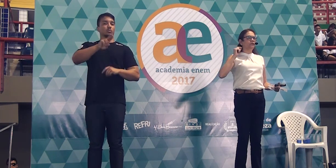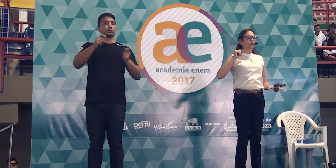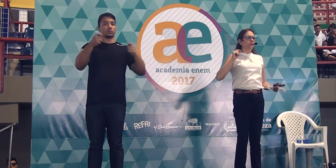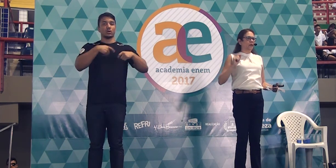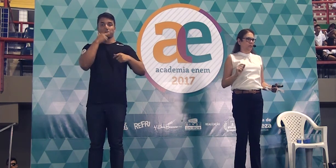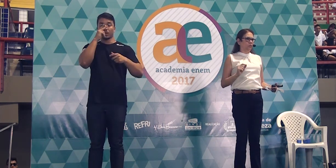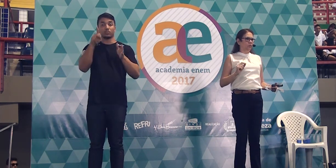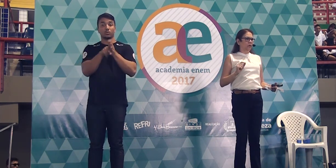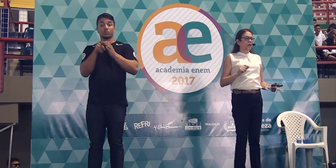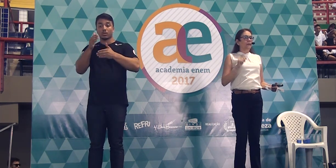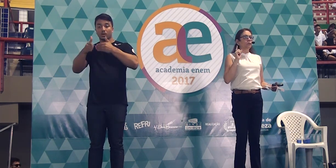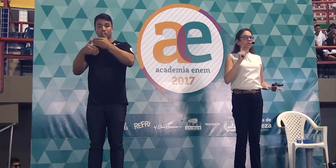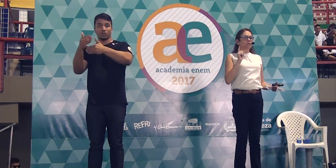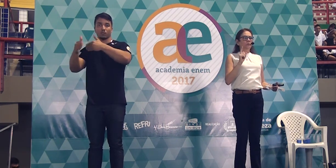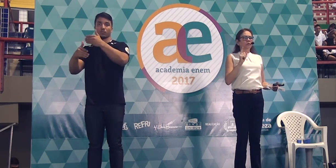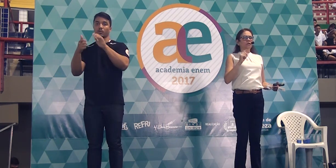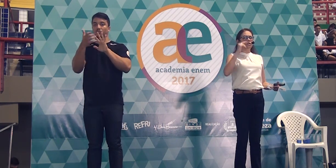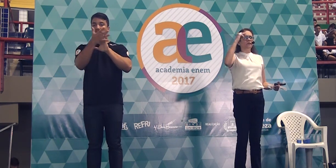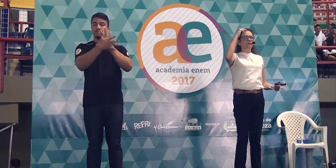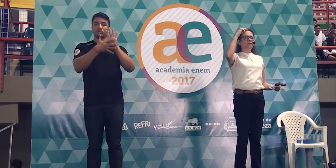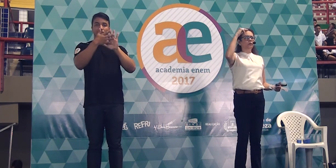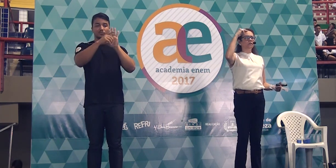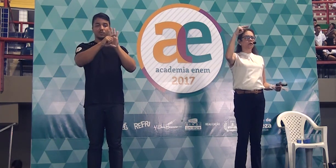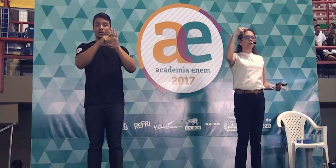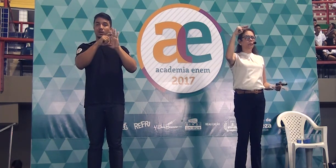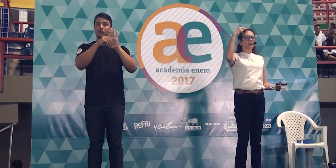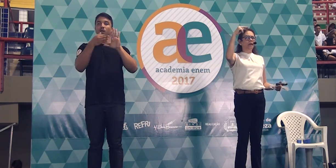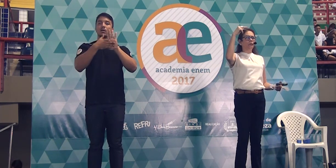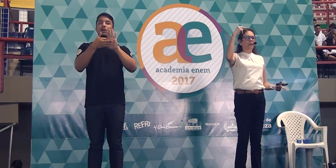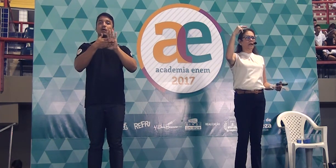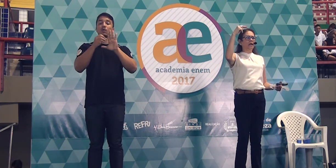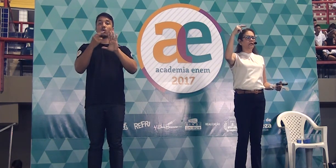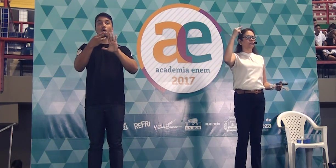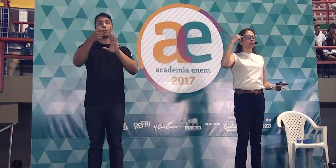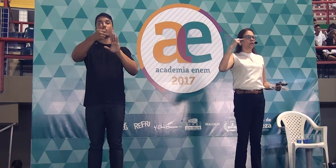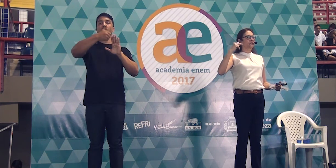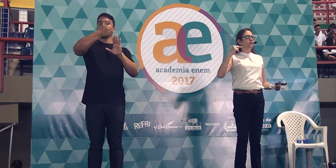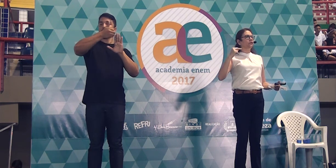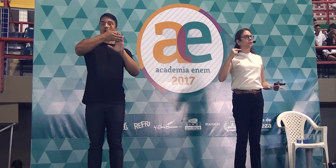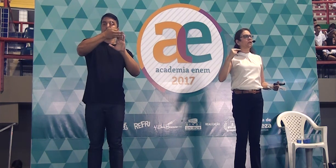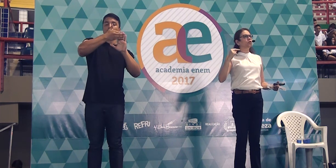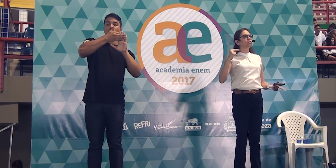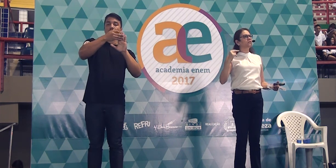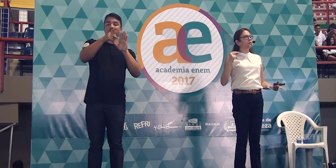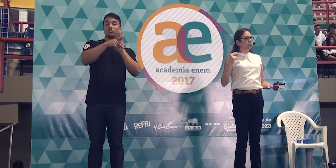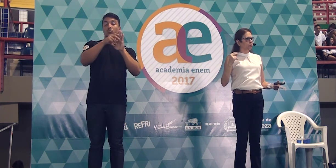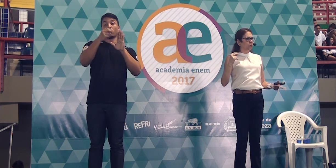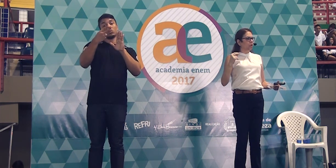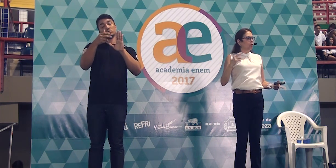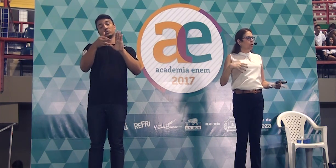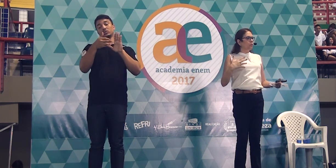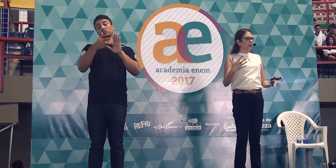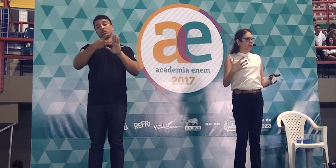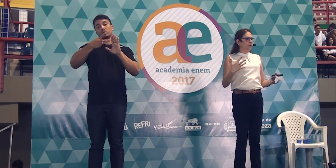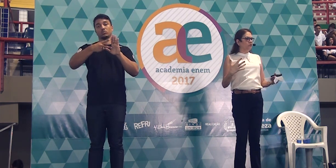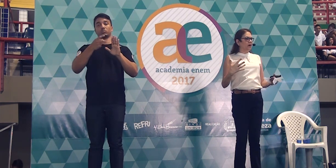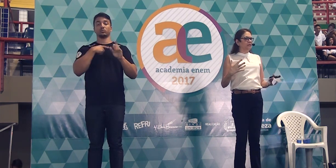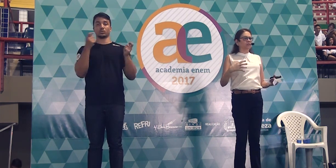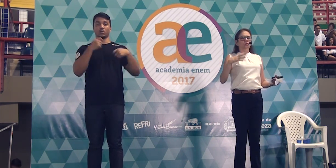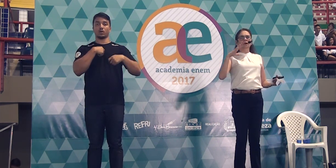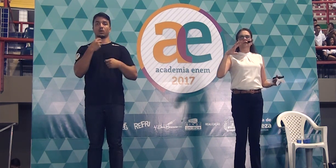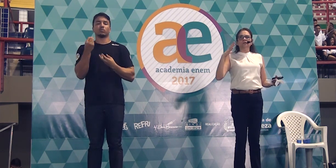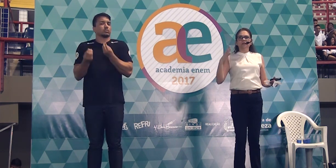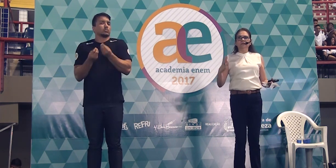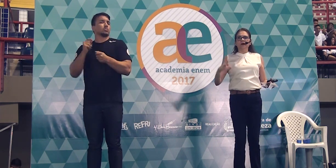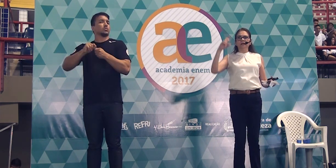desenvolvimento. É muito importante que você use ou no primeiro parágrafo do desenvolvimento ou do segundo. Como é que eu